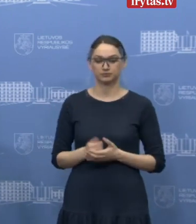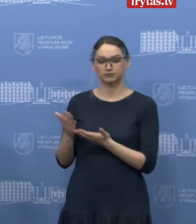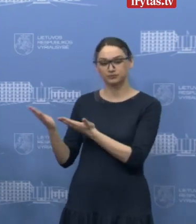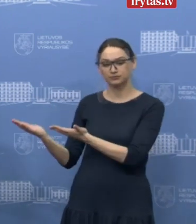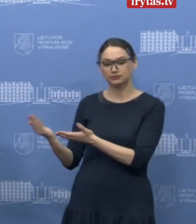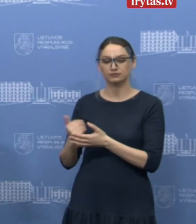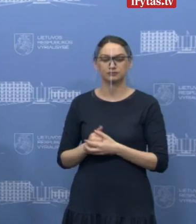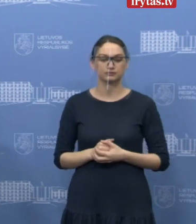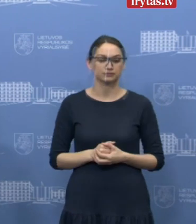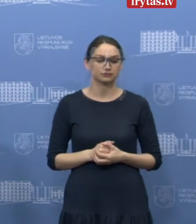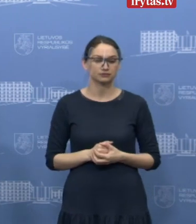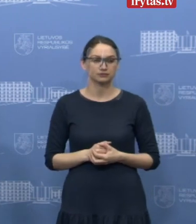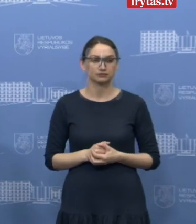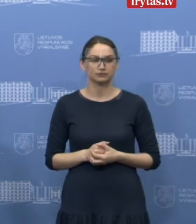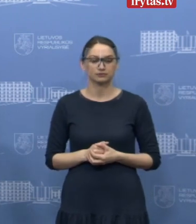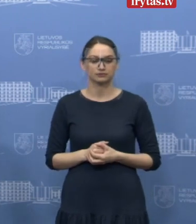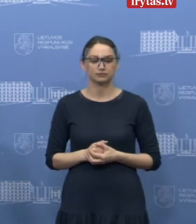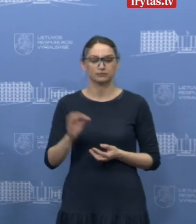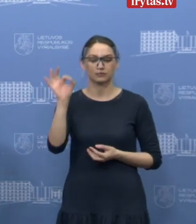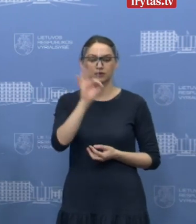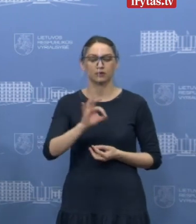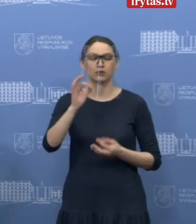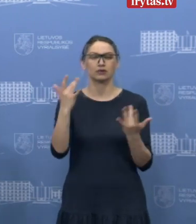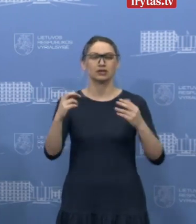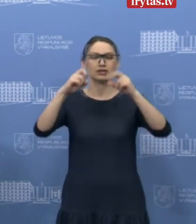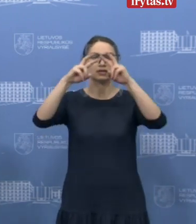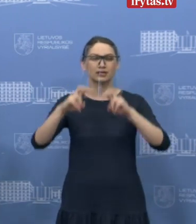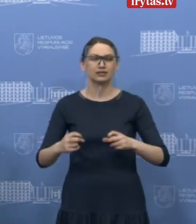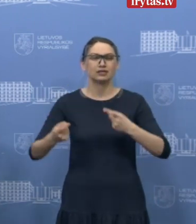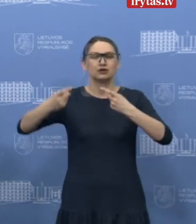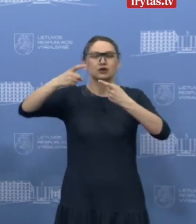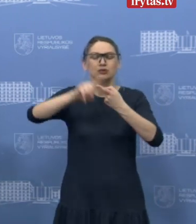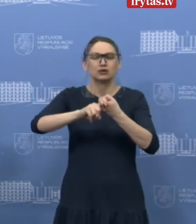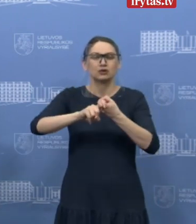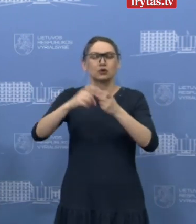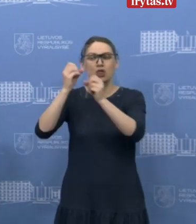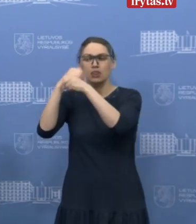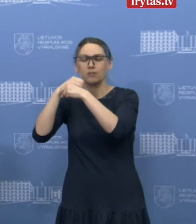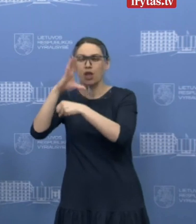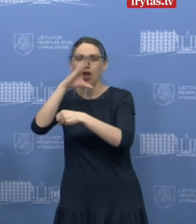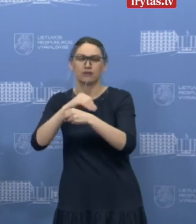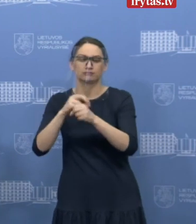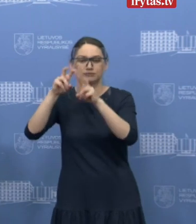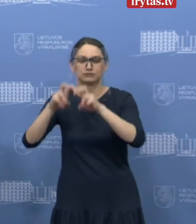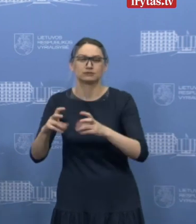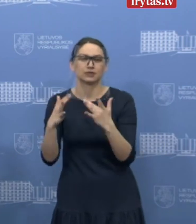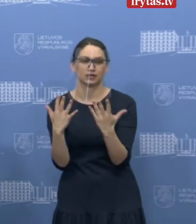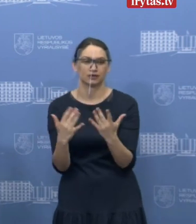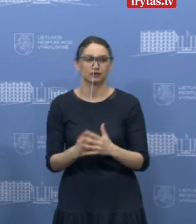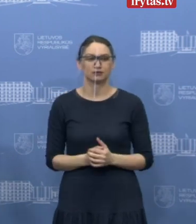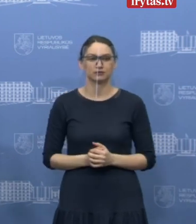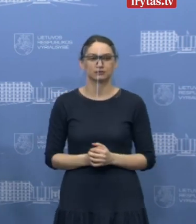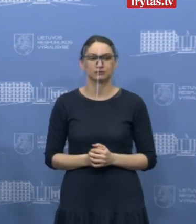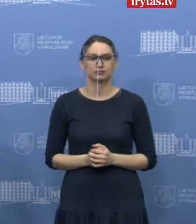pati tyrimų apimtis, jinai priklauso ir nuo pajėgumo. Ir aš manau, kad kol kas, kaip